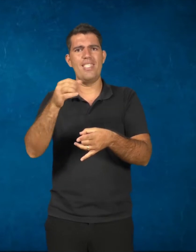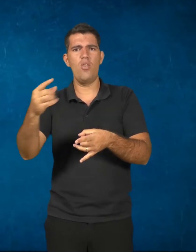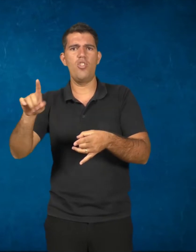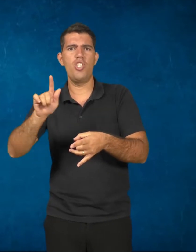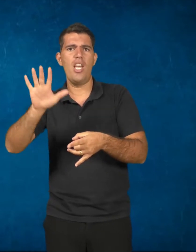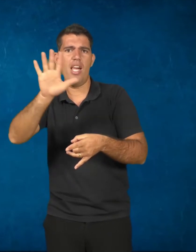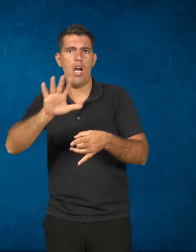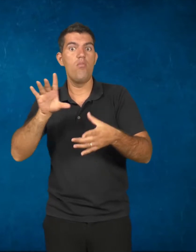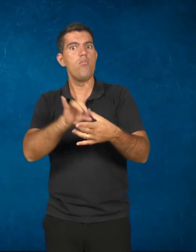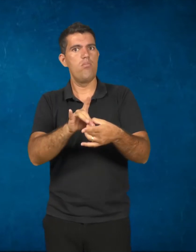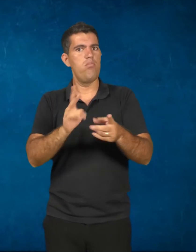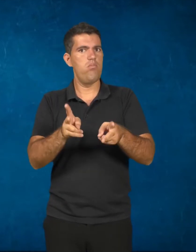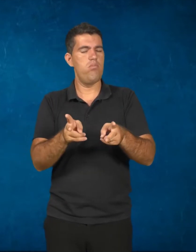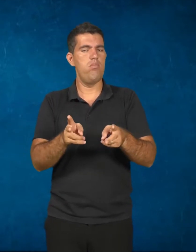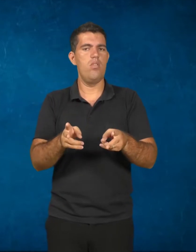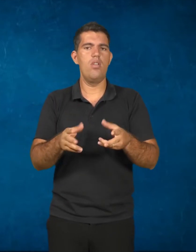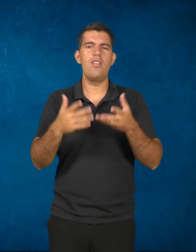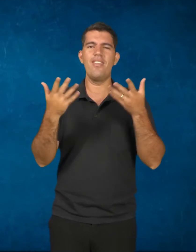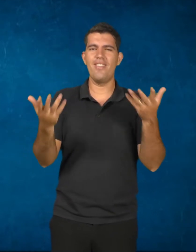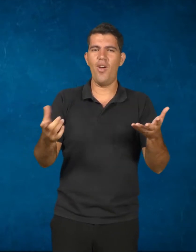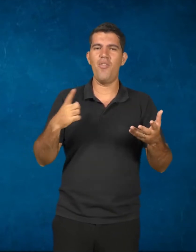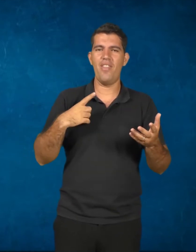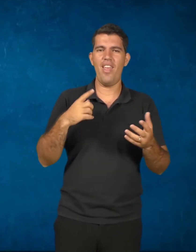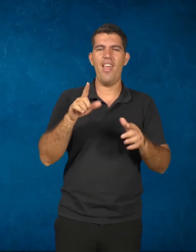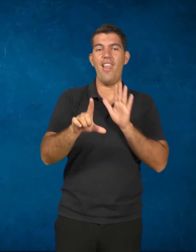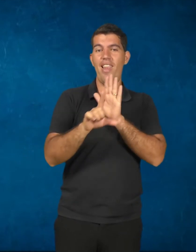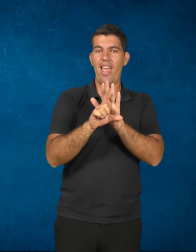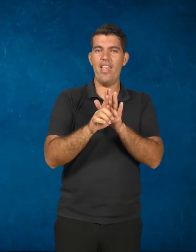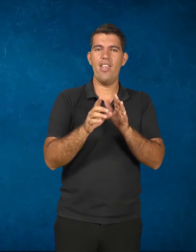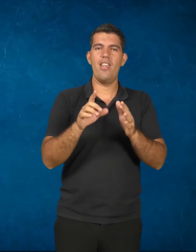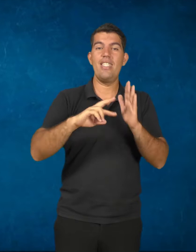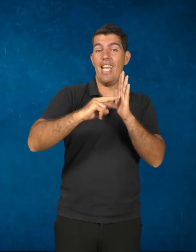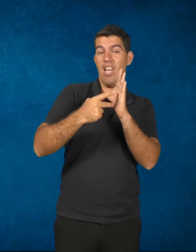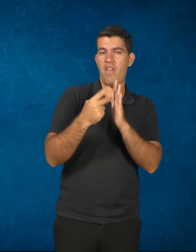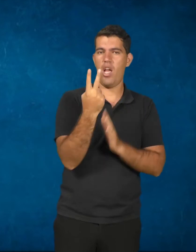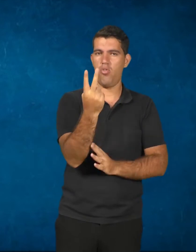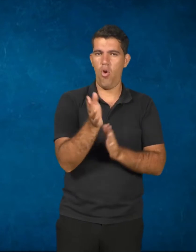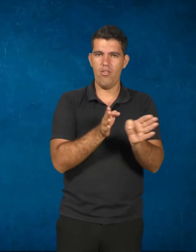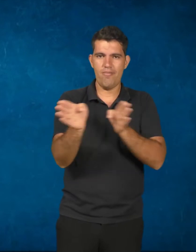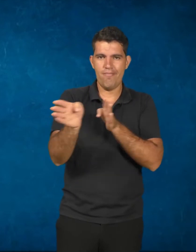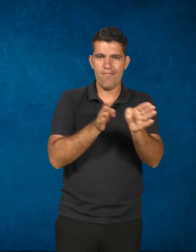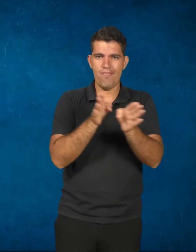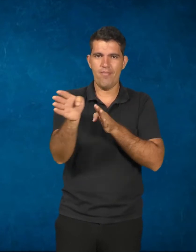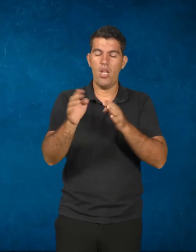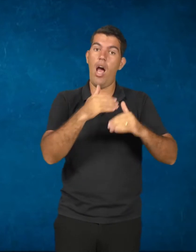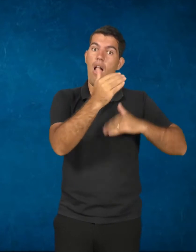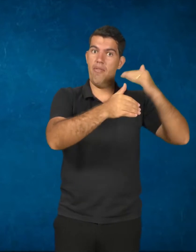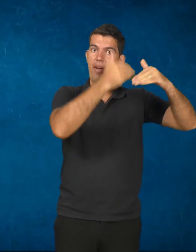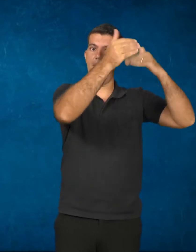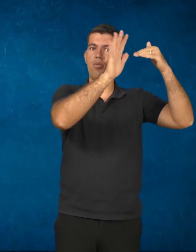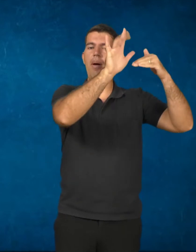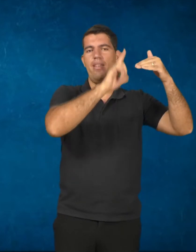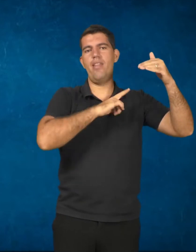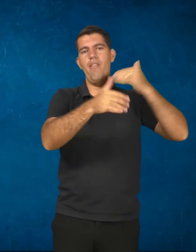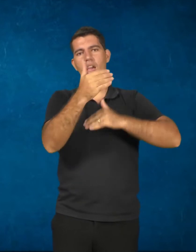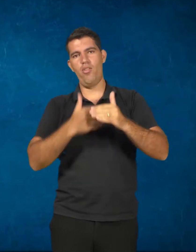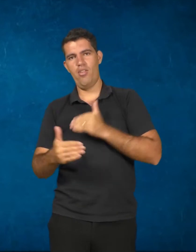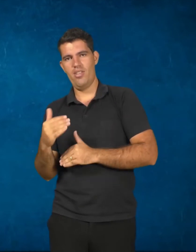No entanto, a gente observa uma ambiguidade da lei. Ela trouxe avanços, mas ela também veio acompanhada de alguns retrocessos. Por exemplo, no